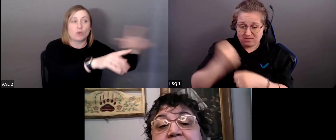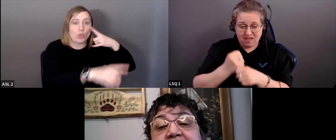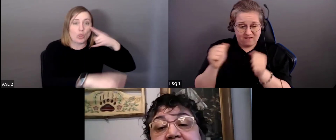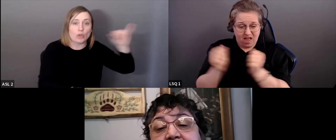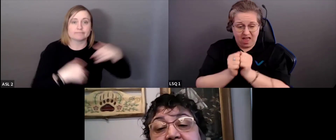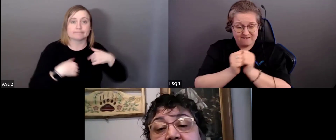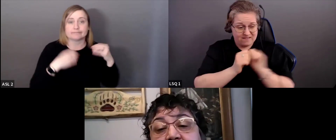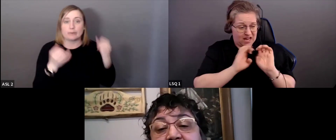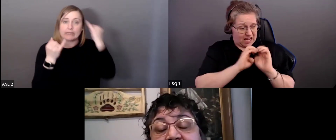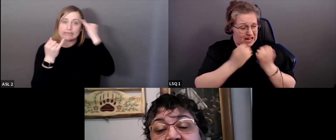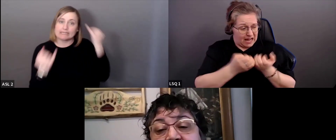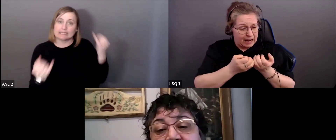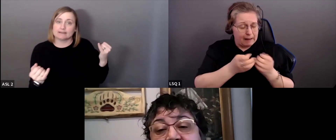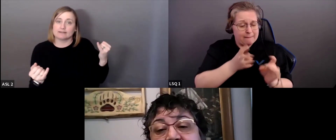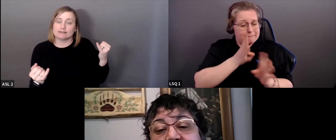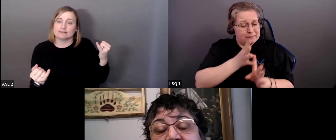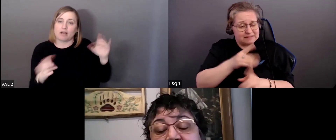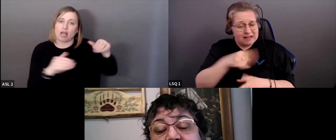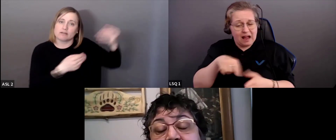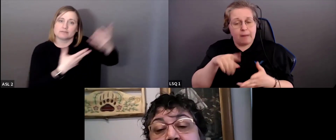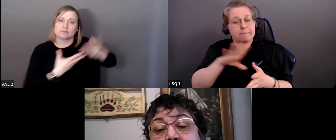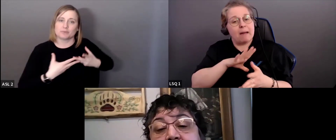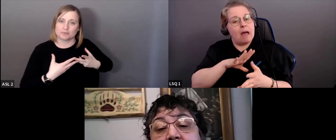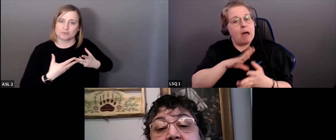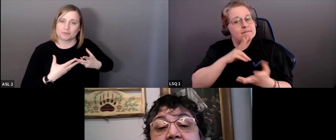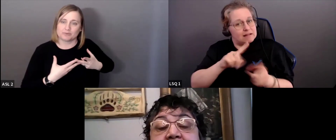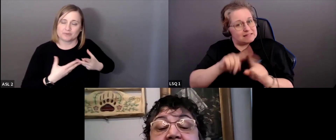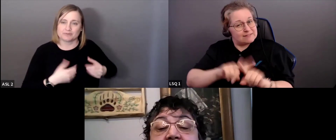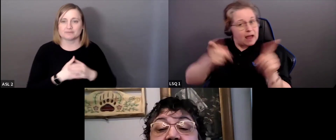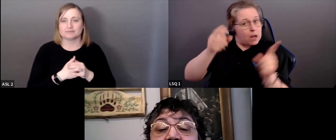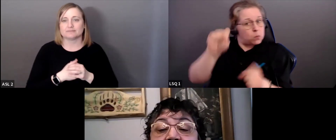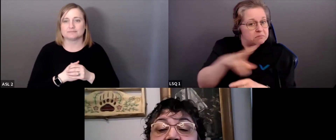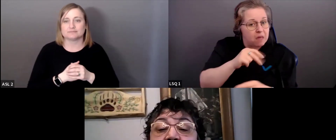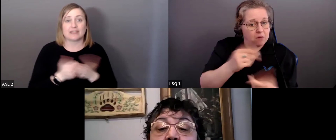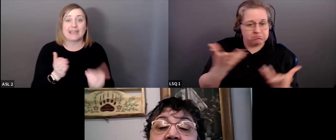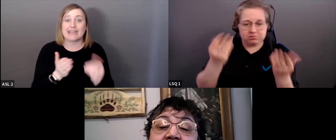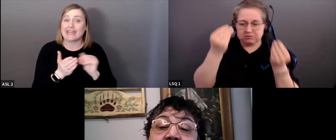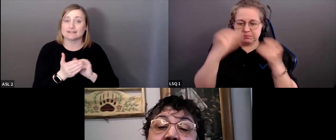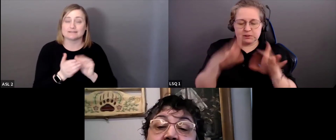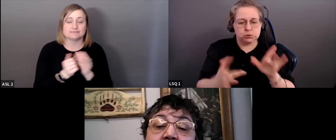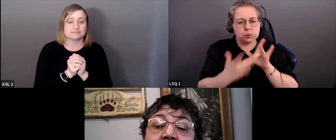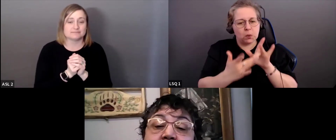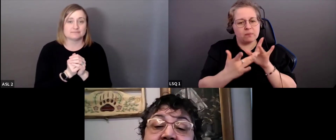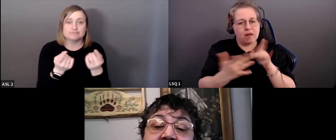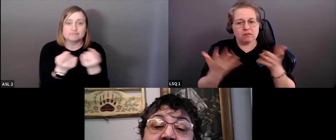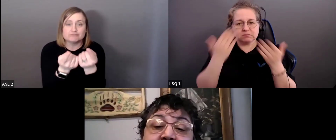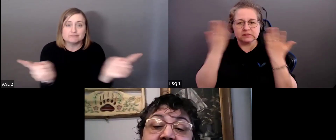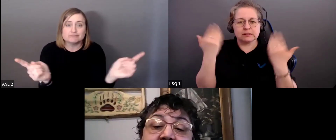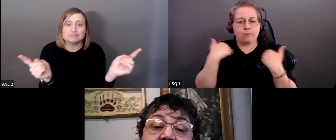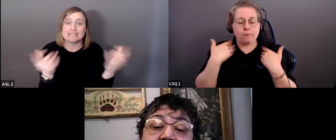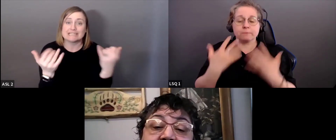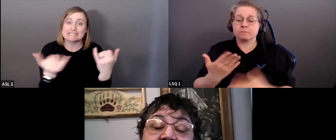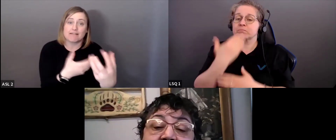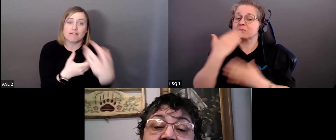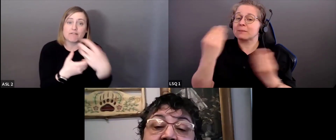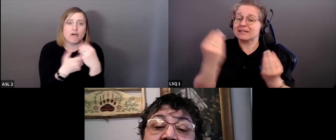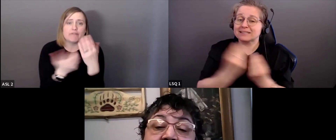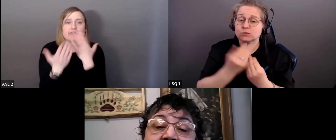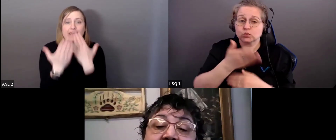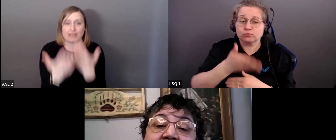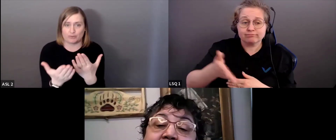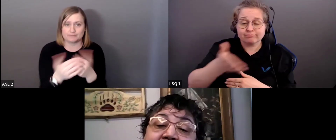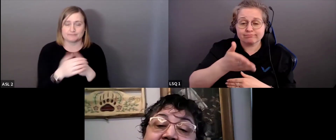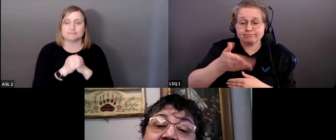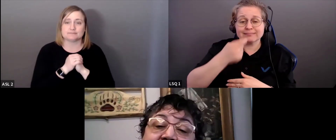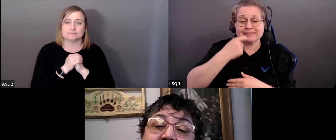je ne sais pas si ça a fait une différence dans leur vie. Je vous remercie tous, tous